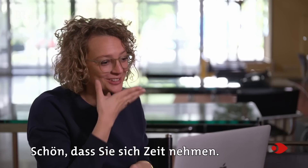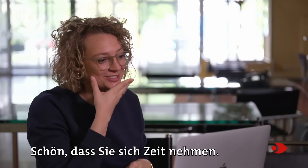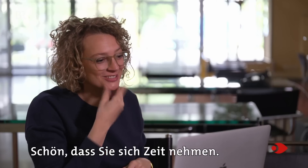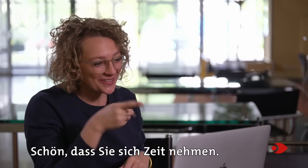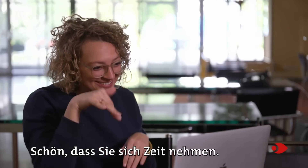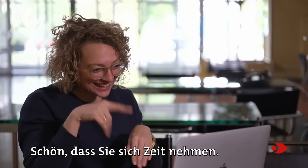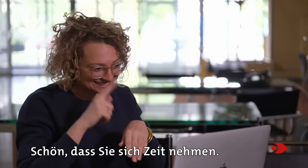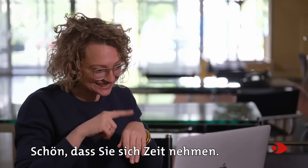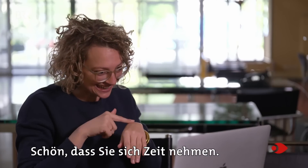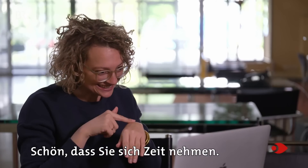Schön, dass Sie sich Zeit nehmen.